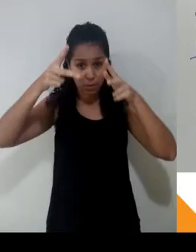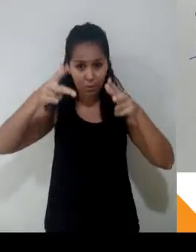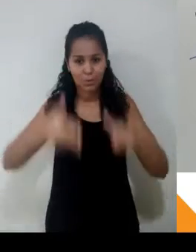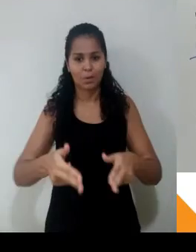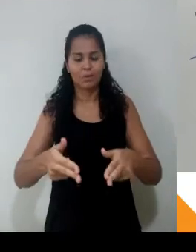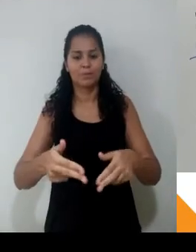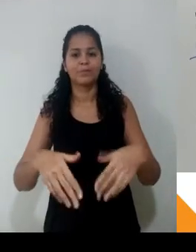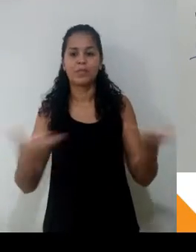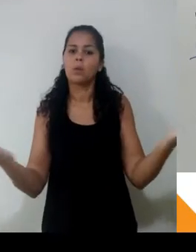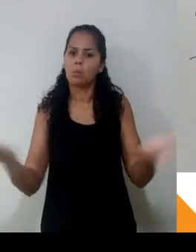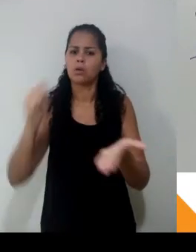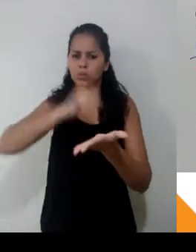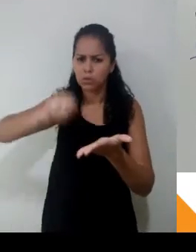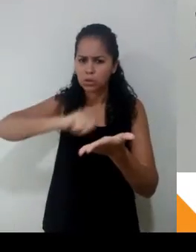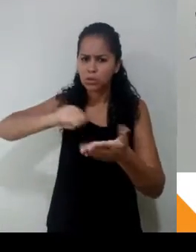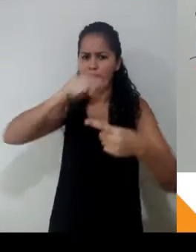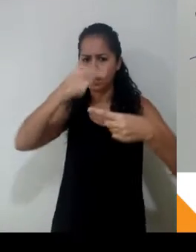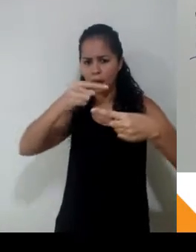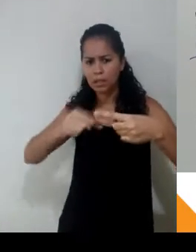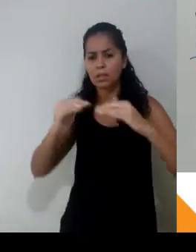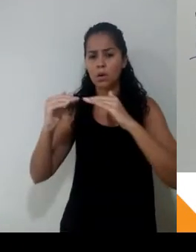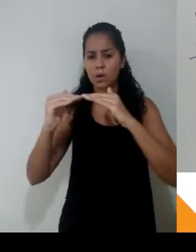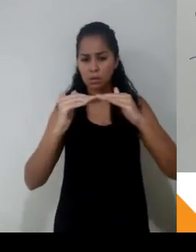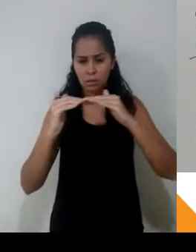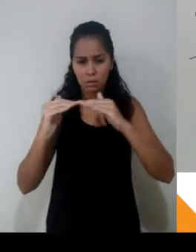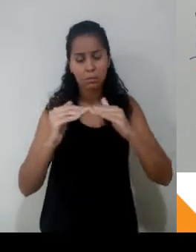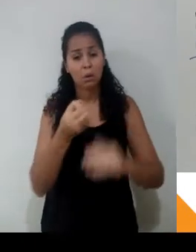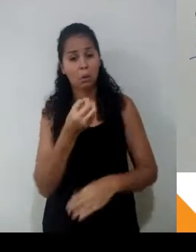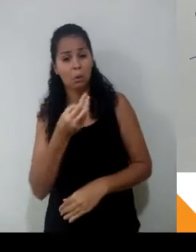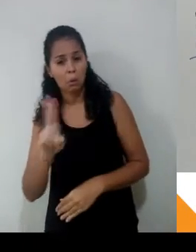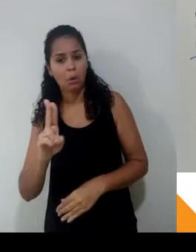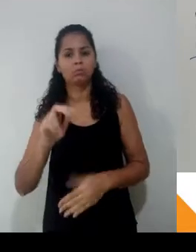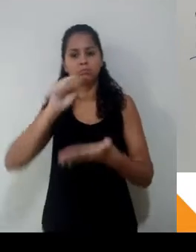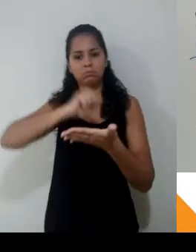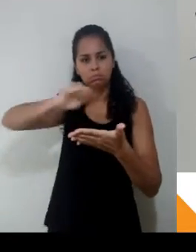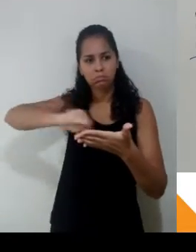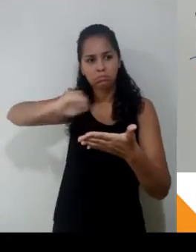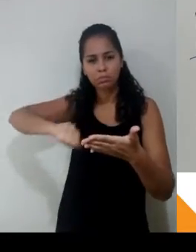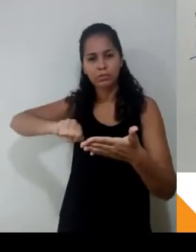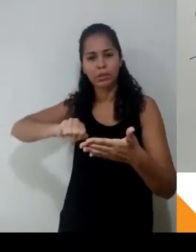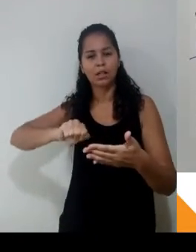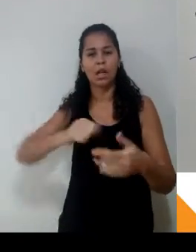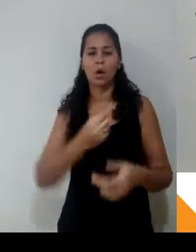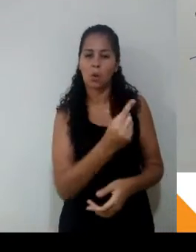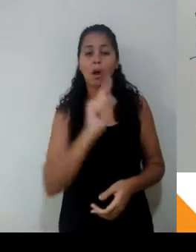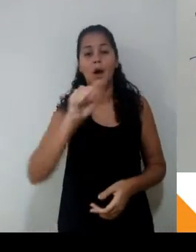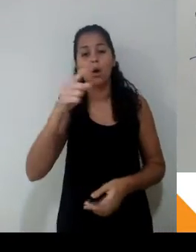é a outra vezes o K. Esse K é uma constante, é um valor fixo, por isso que a gente chama ele ali de K. Maravilha? Velocidade e